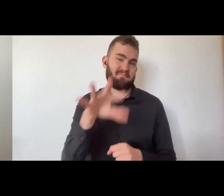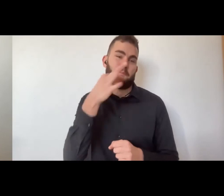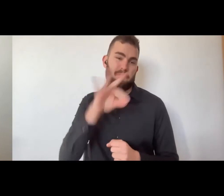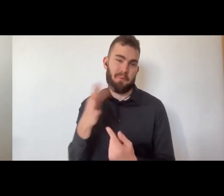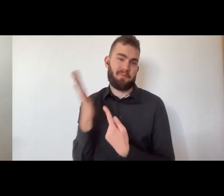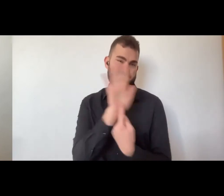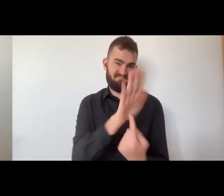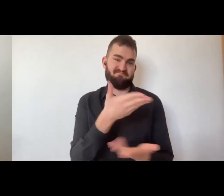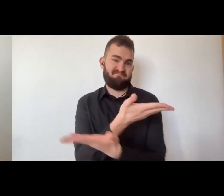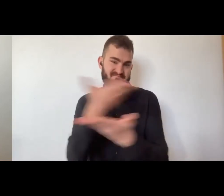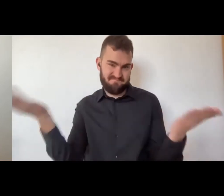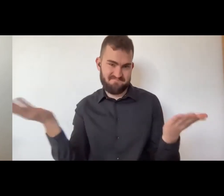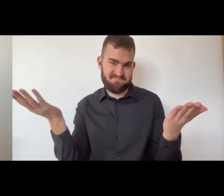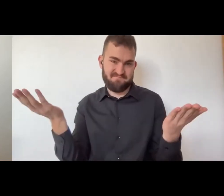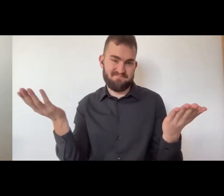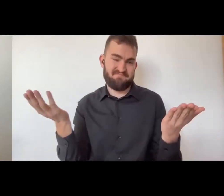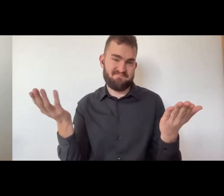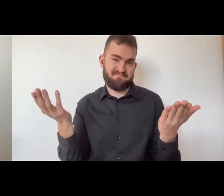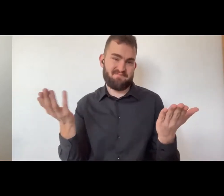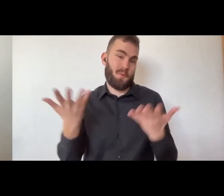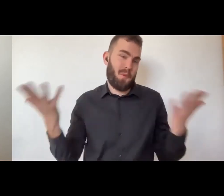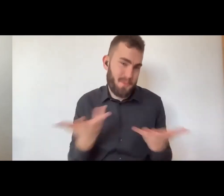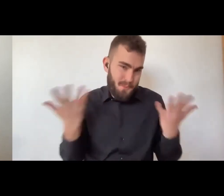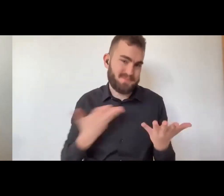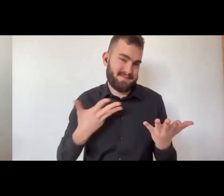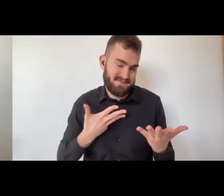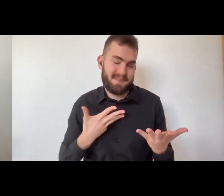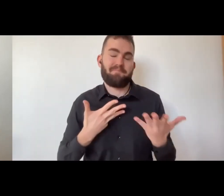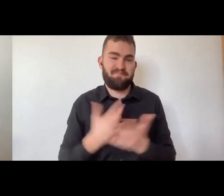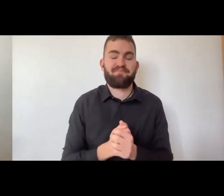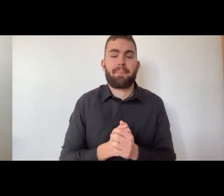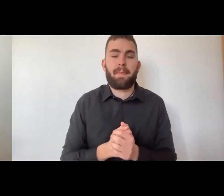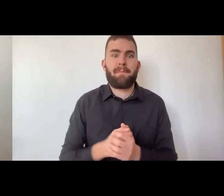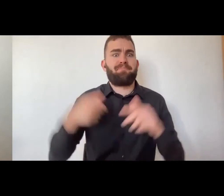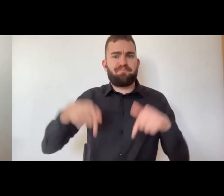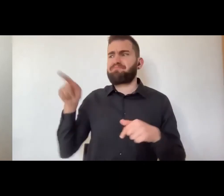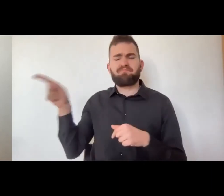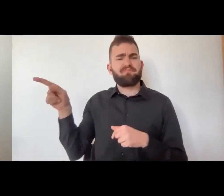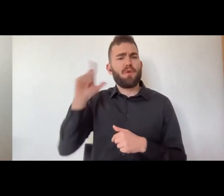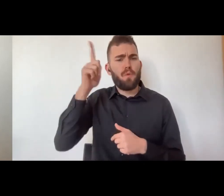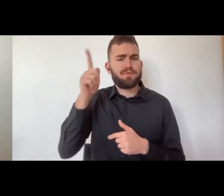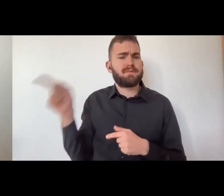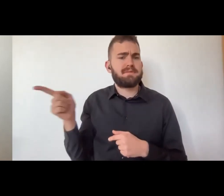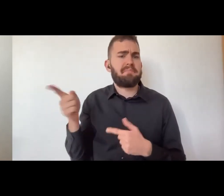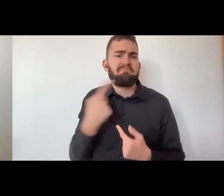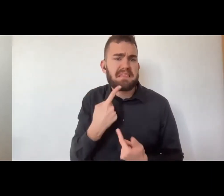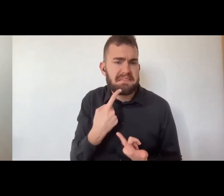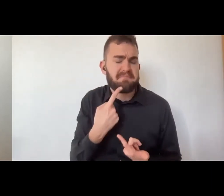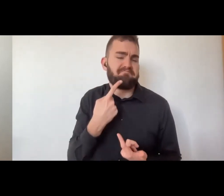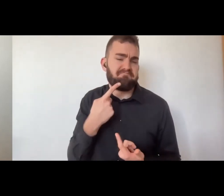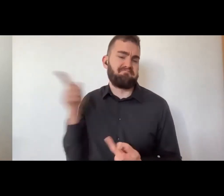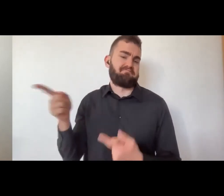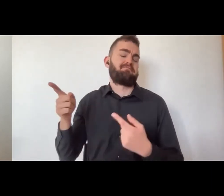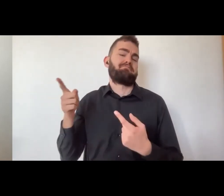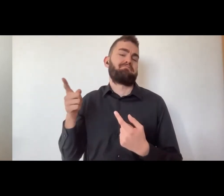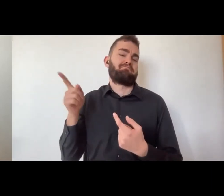ha potuto darci una sua registrazione, quindi fatta prima di sapere se sarebbe intervenuta